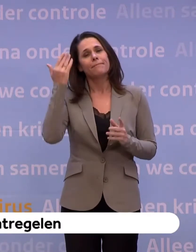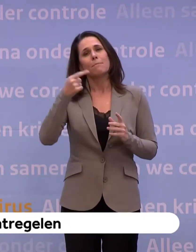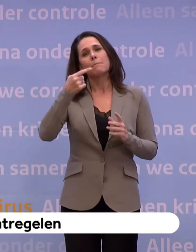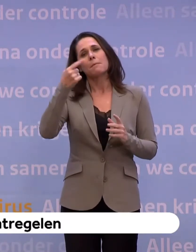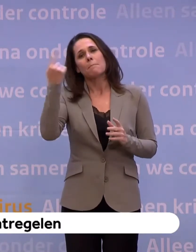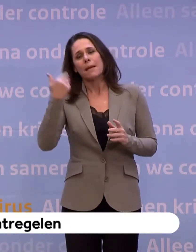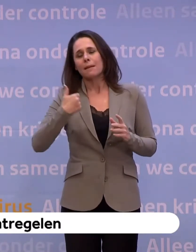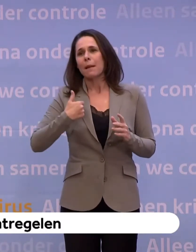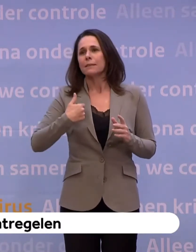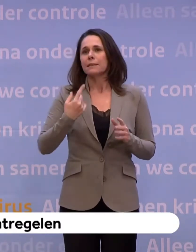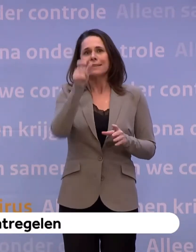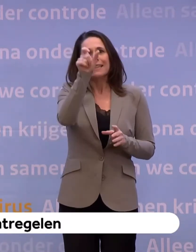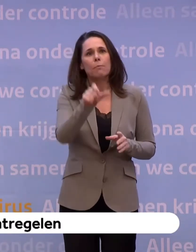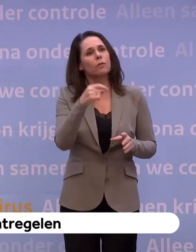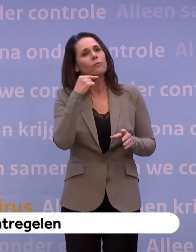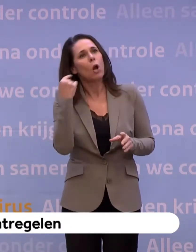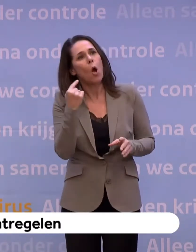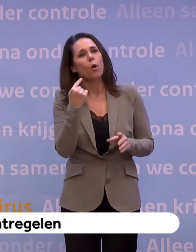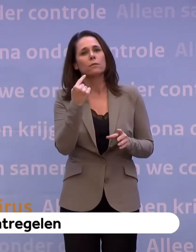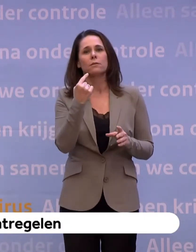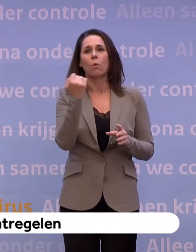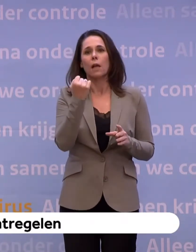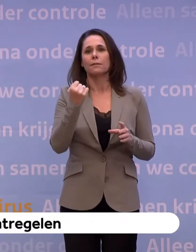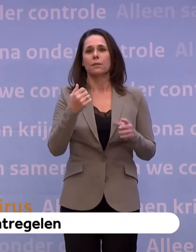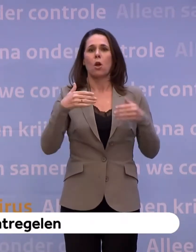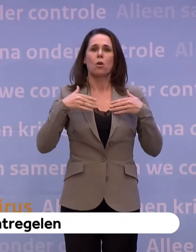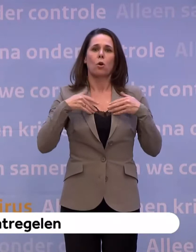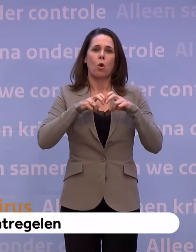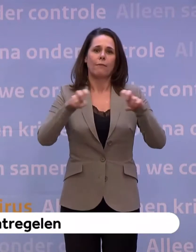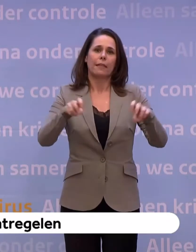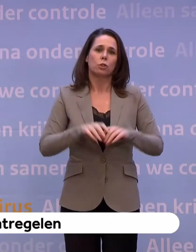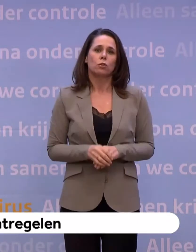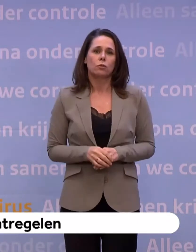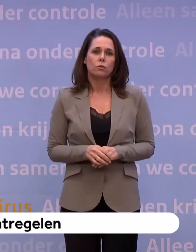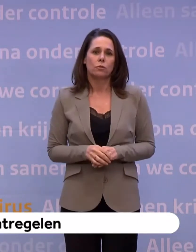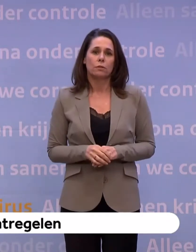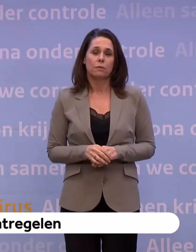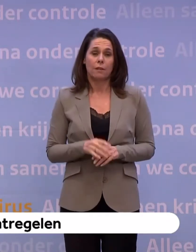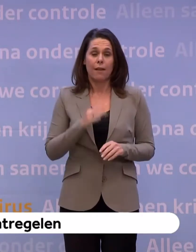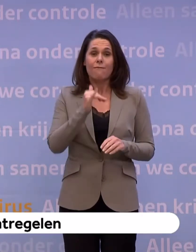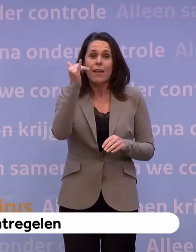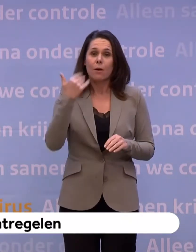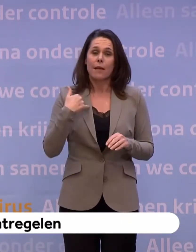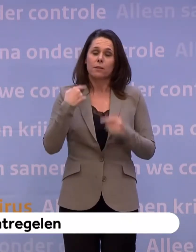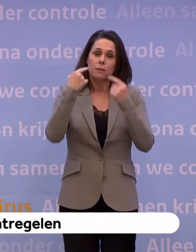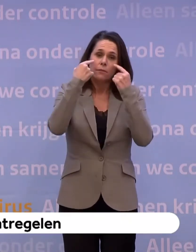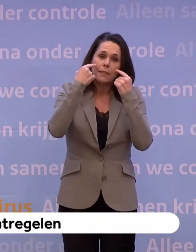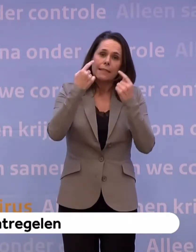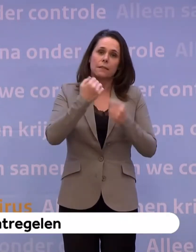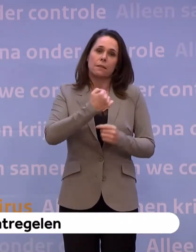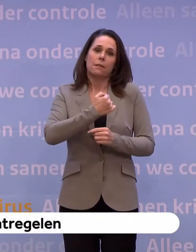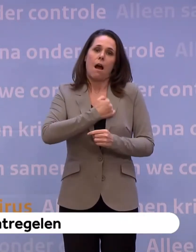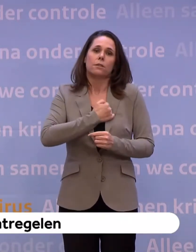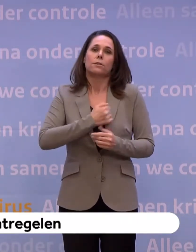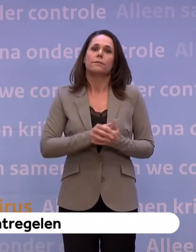...die iemand moeten missen door het coronavirus. Dat veel mensen groot verdriet hebben. En dat er ook angst is